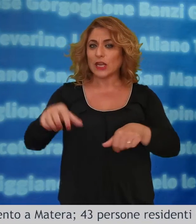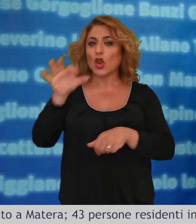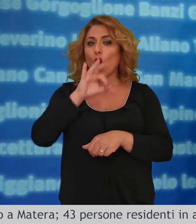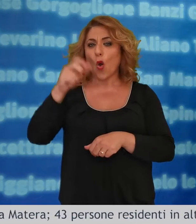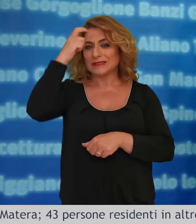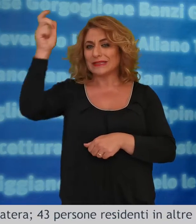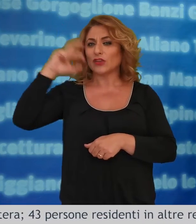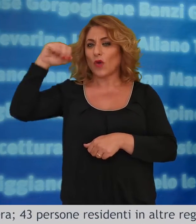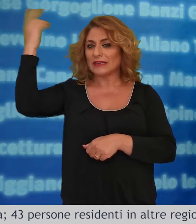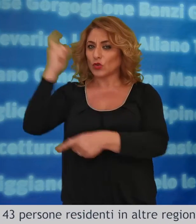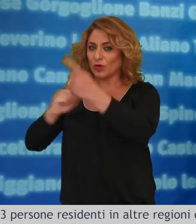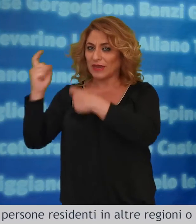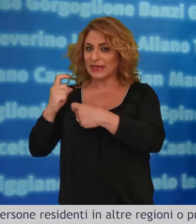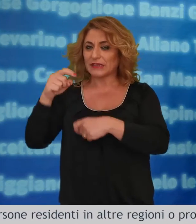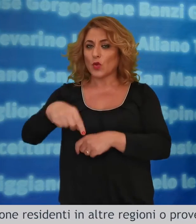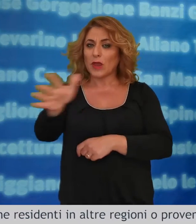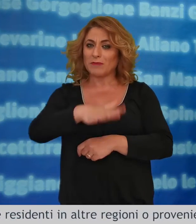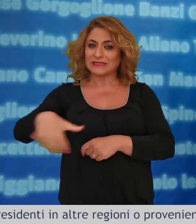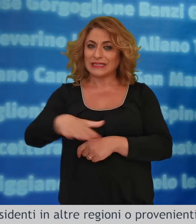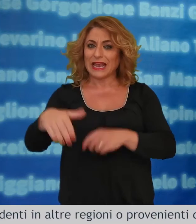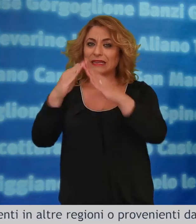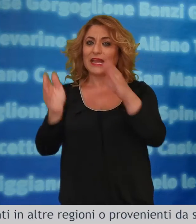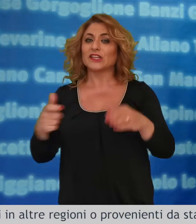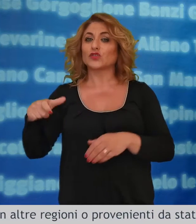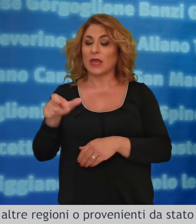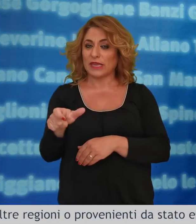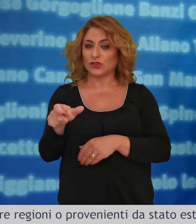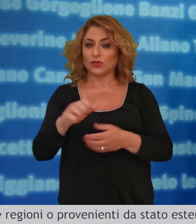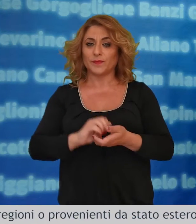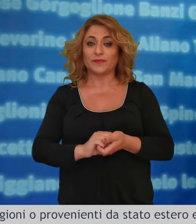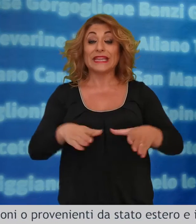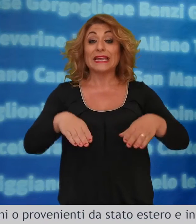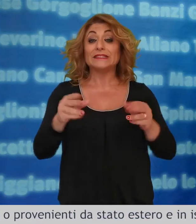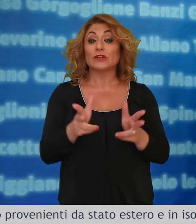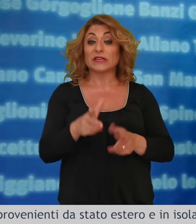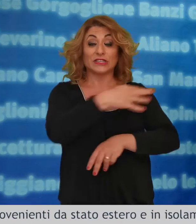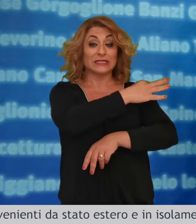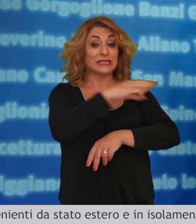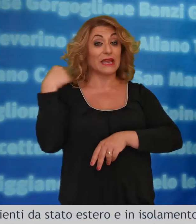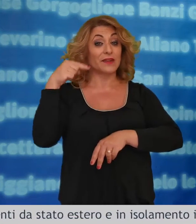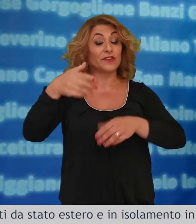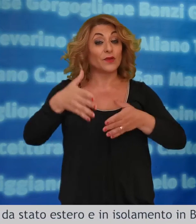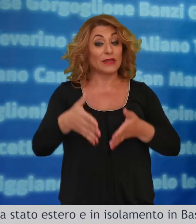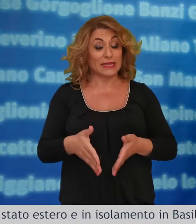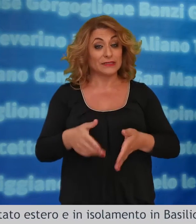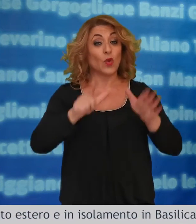stato estero e in isolamento in basilicata dall'inizio dell'emergenza sanitaria sono stati